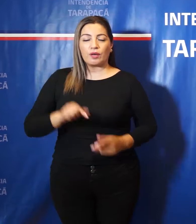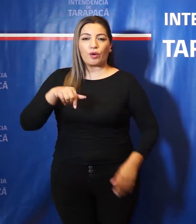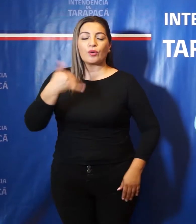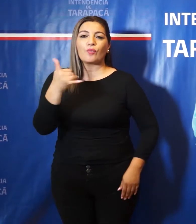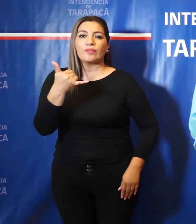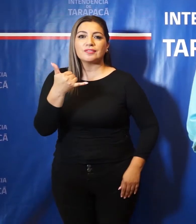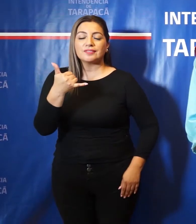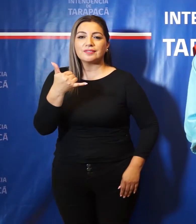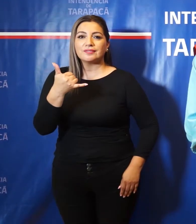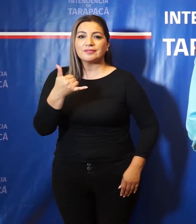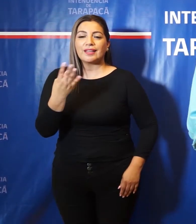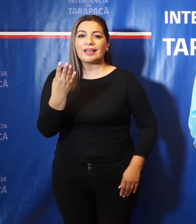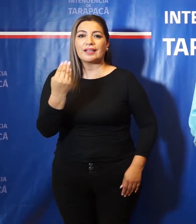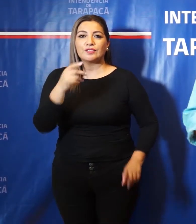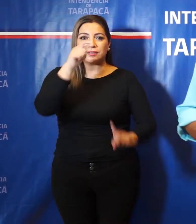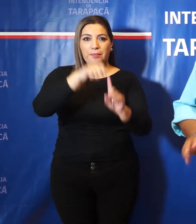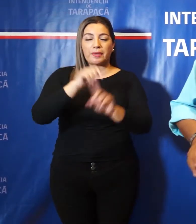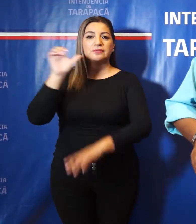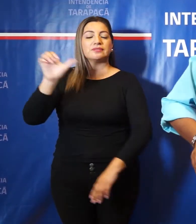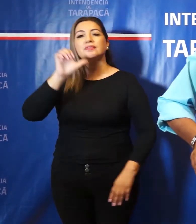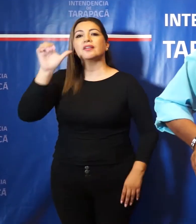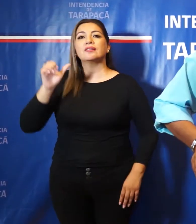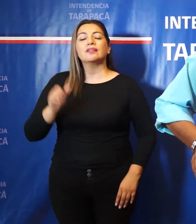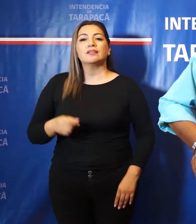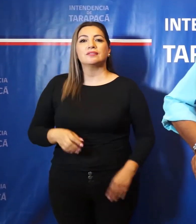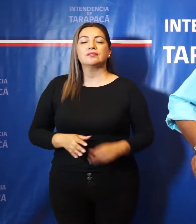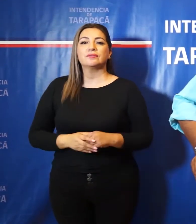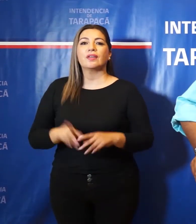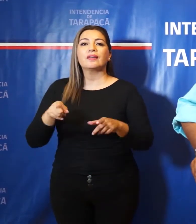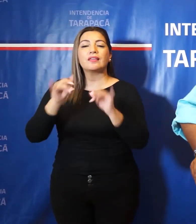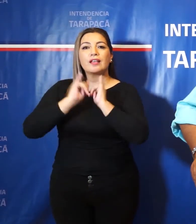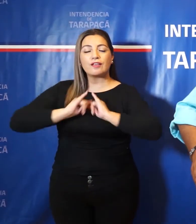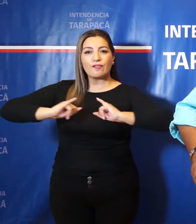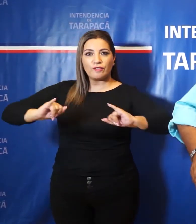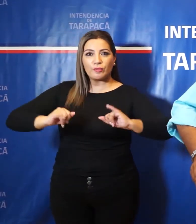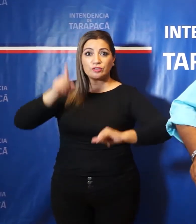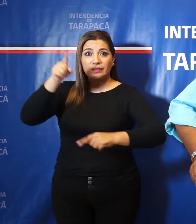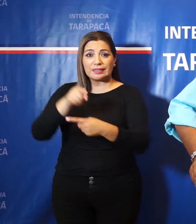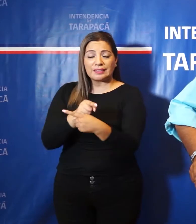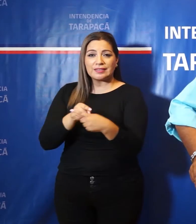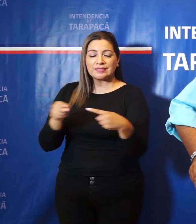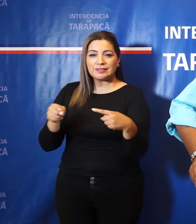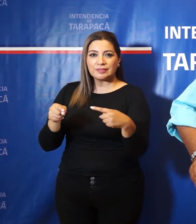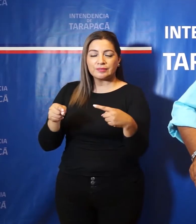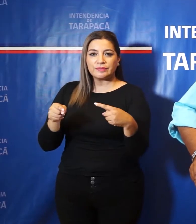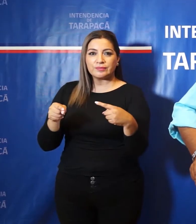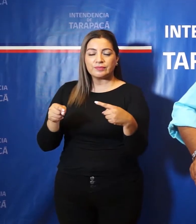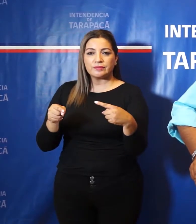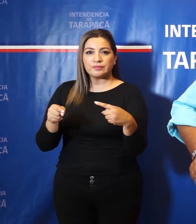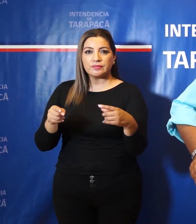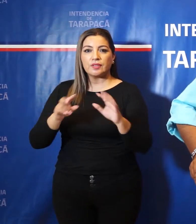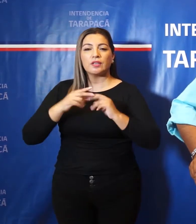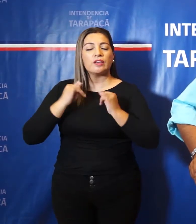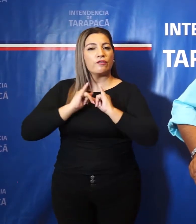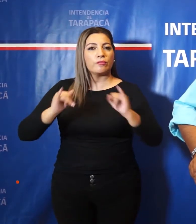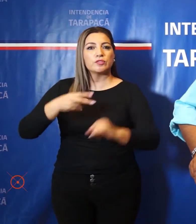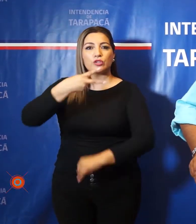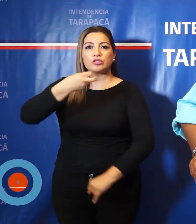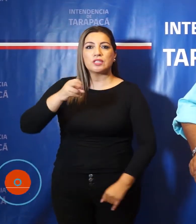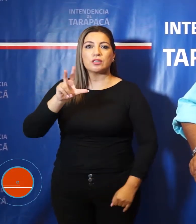El jueves 14 de enero y en el horario del balance de la semana debemos reportar 280